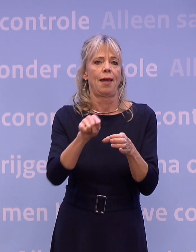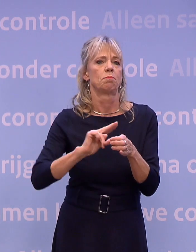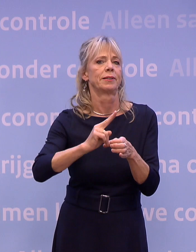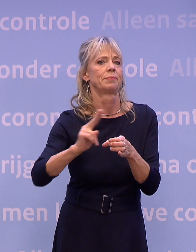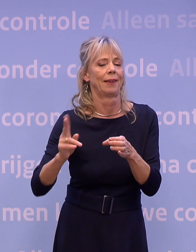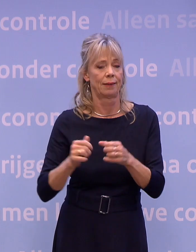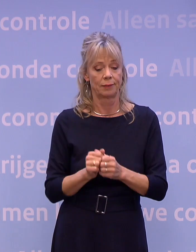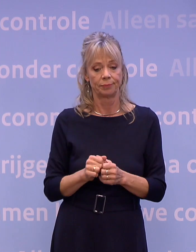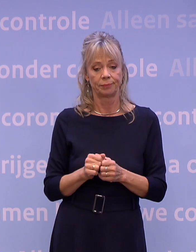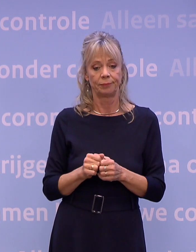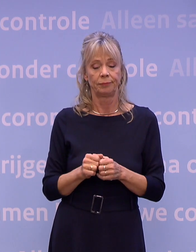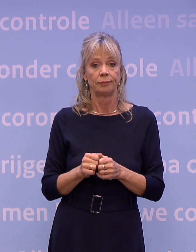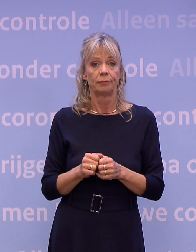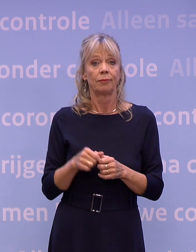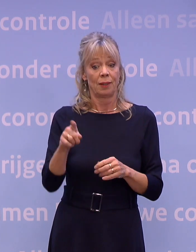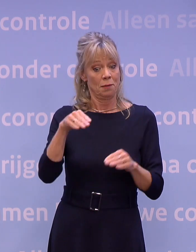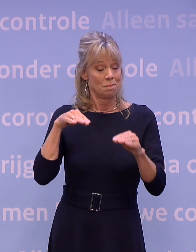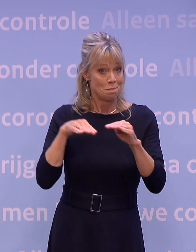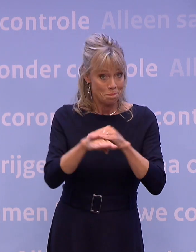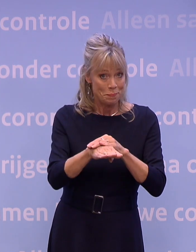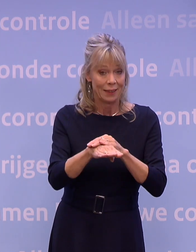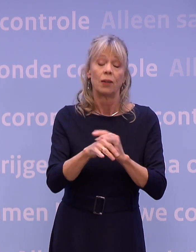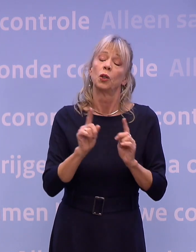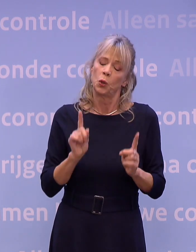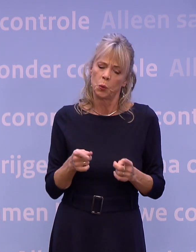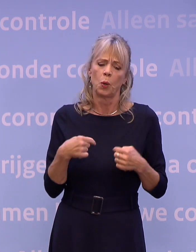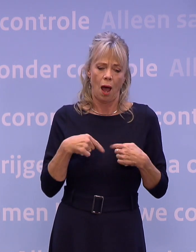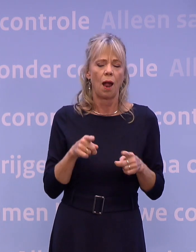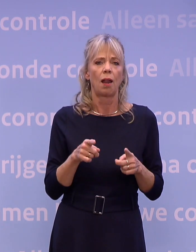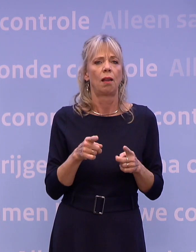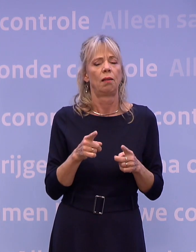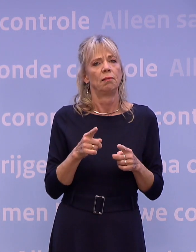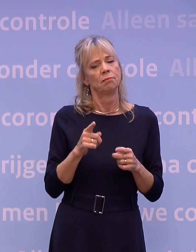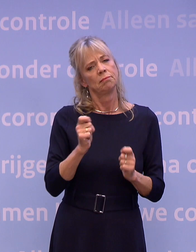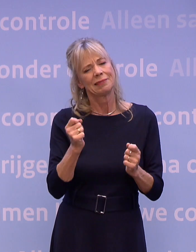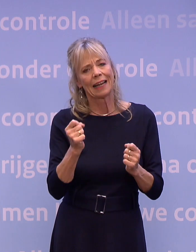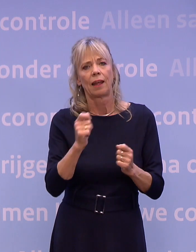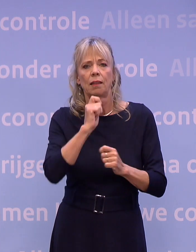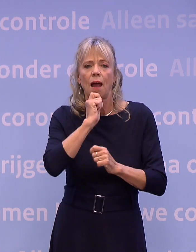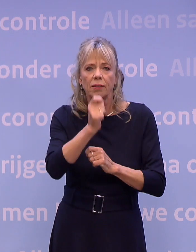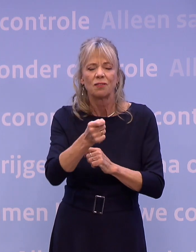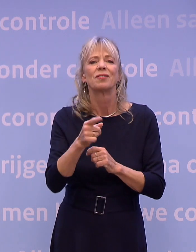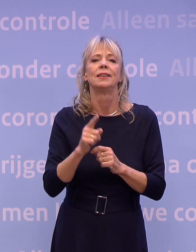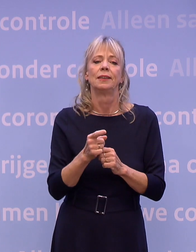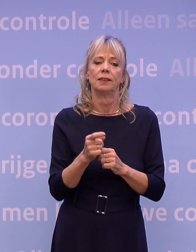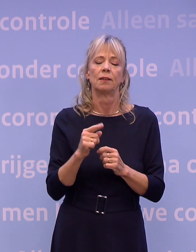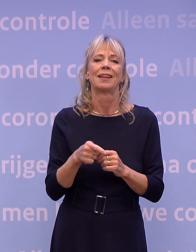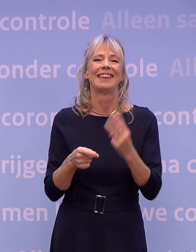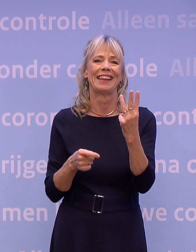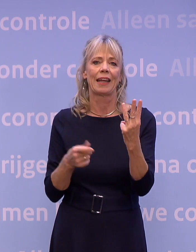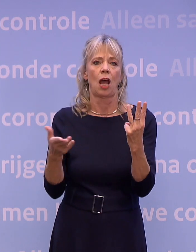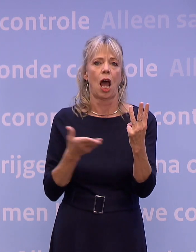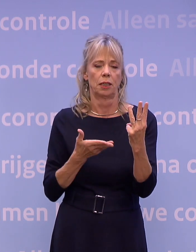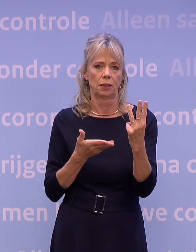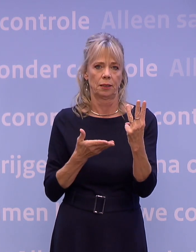Achter de voordeur geldt nu al een zeer dringend advies van maximaal drie gasten buiten het eigen huishouden. Daar voegen we nu aan